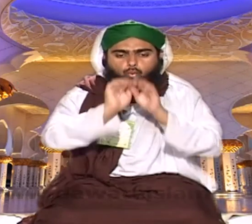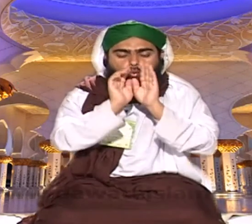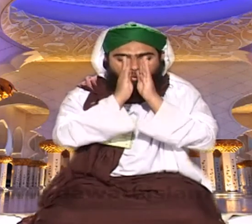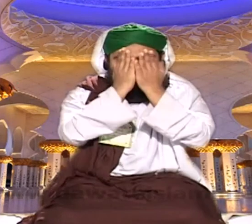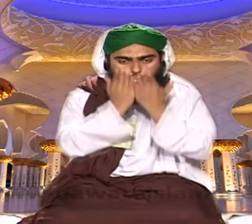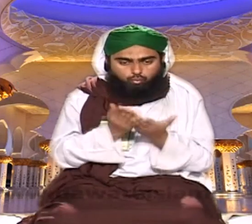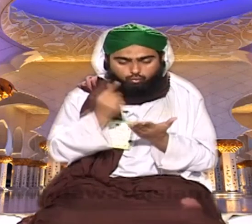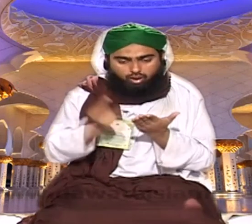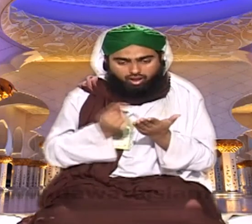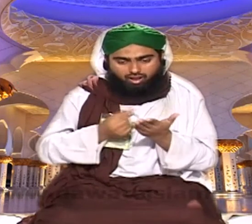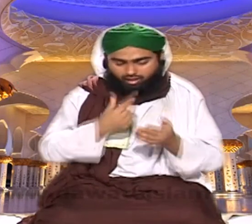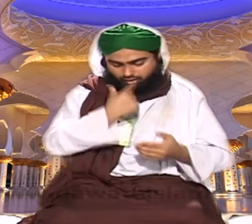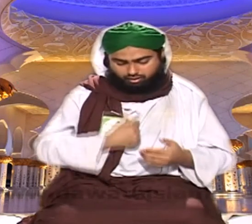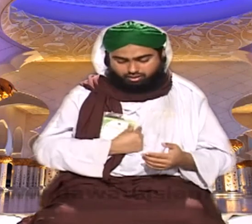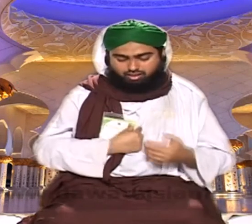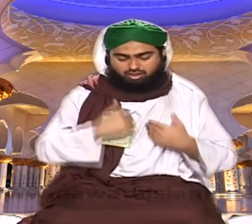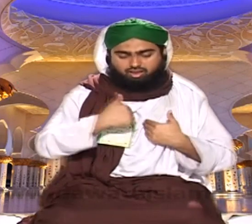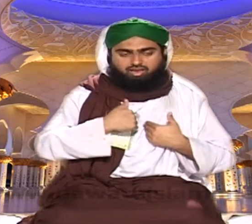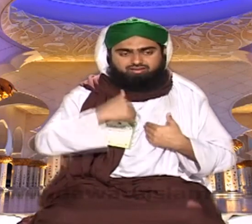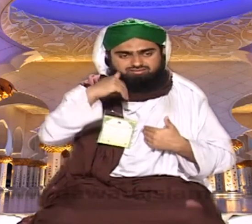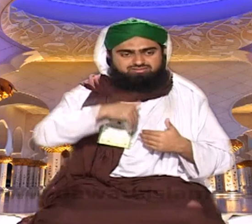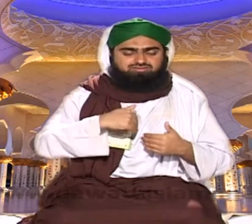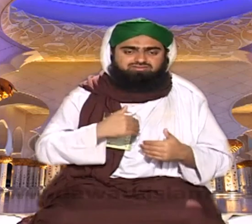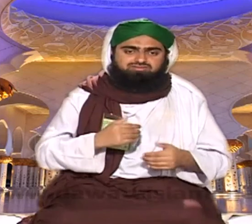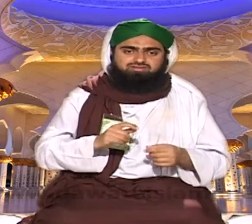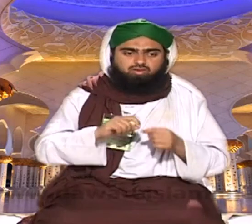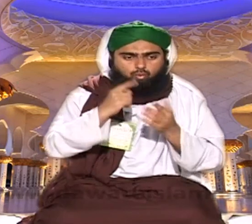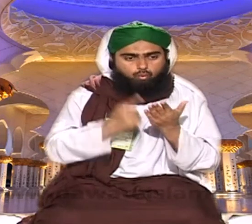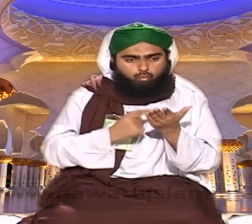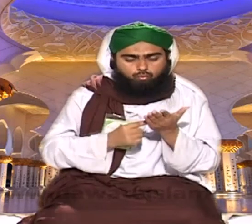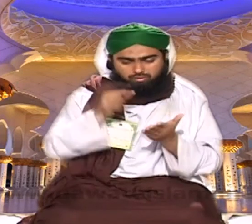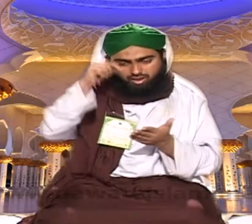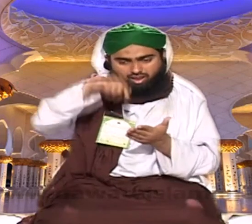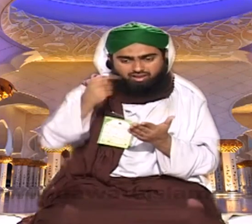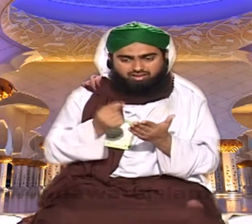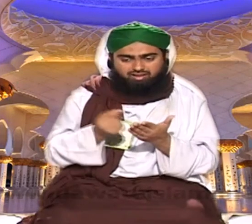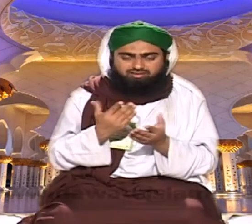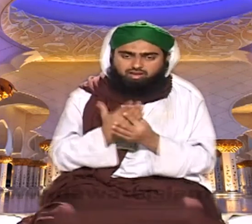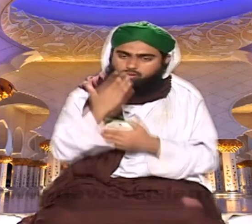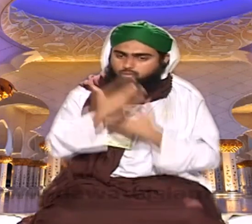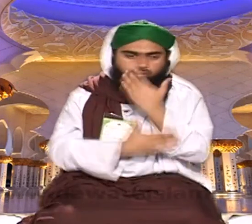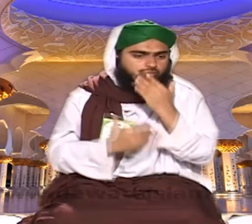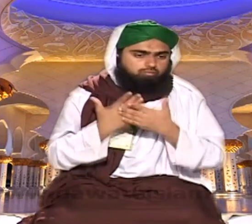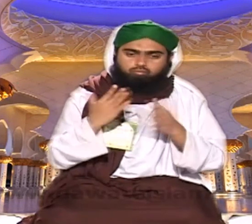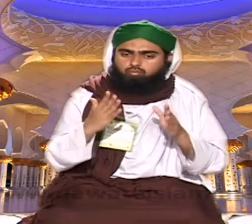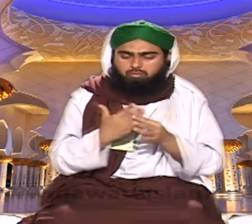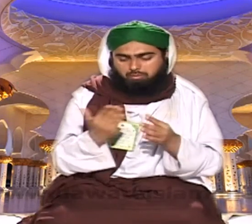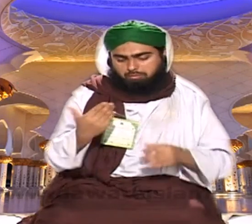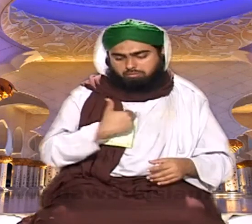آپ کو سوچیں کہ دات میں آئے کسی لگے بے وضو آپ کا ہاتھ لگے گا اس پر بلکہ آپ نے بلکل ننگ کے